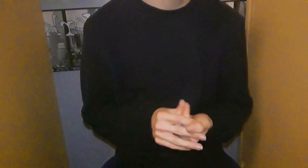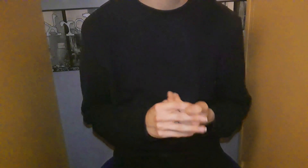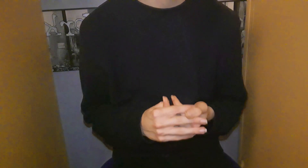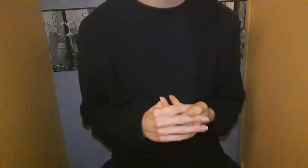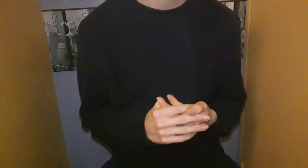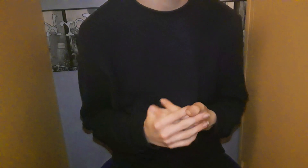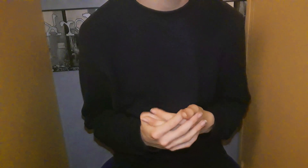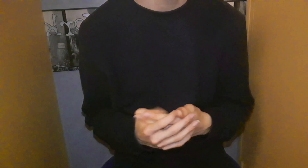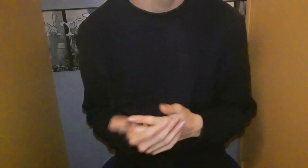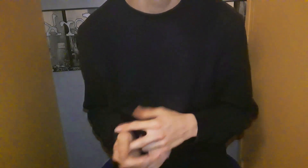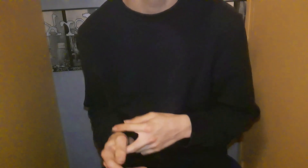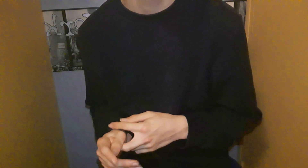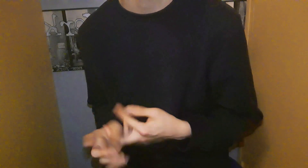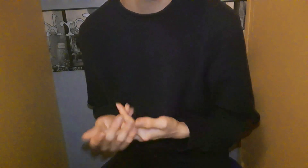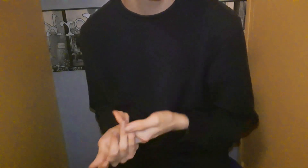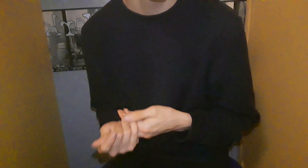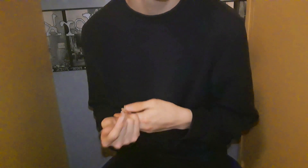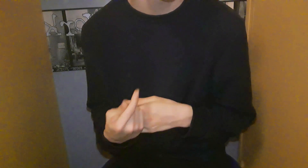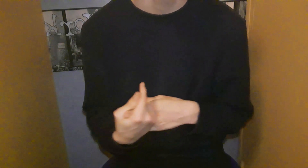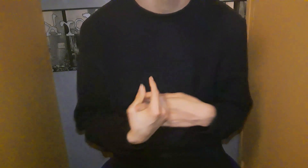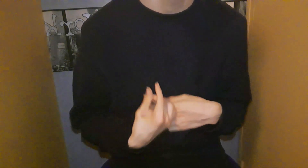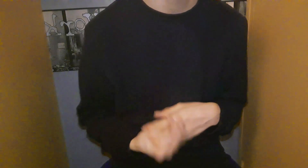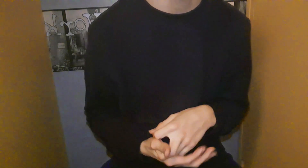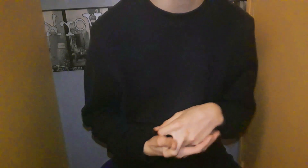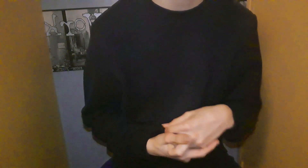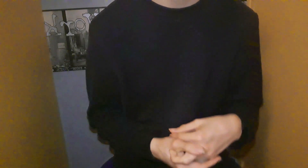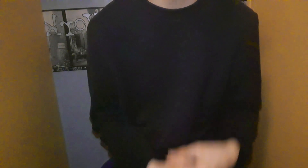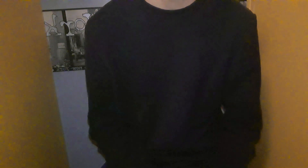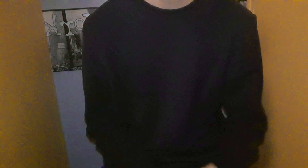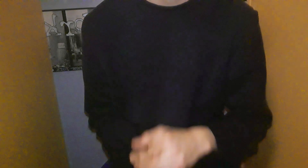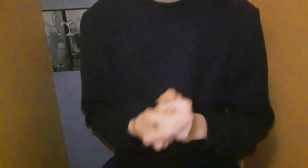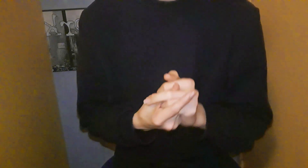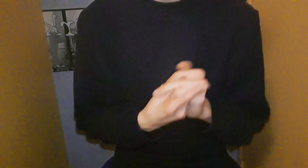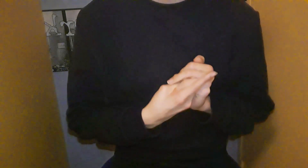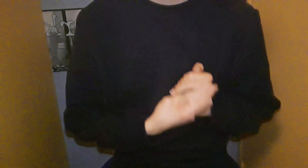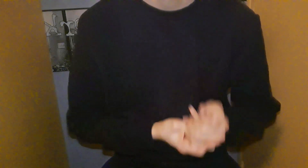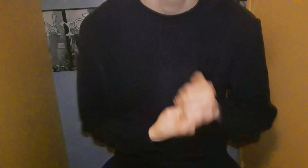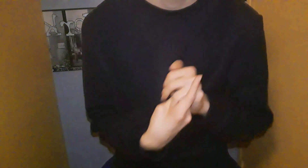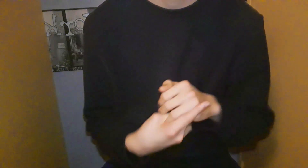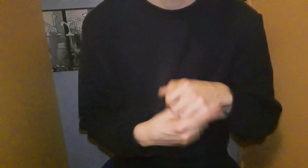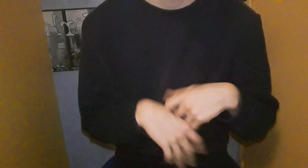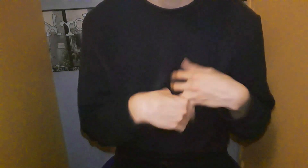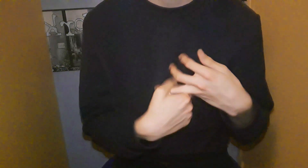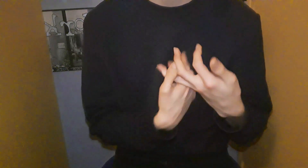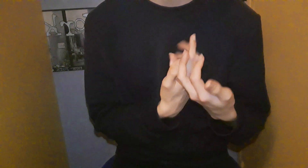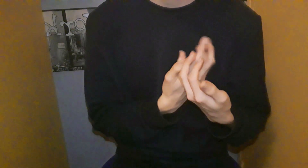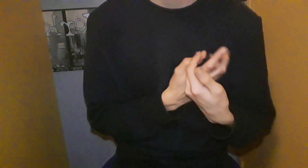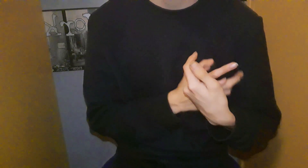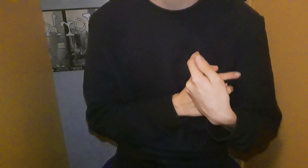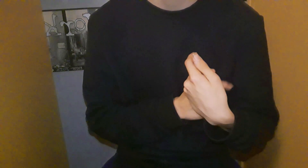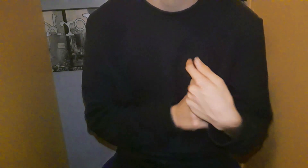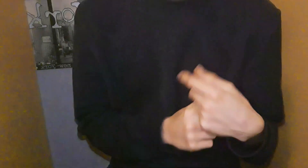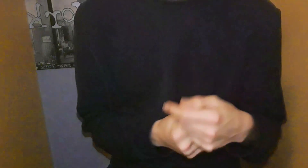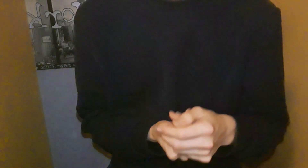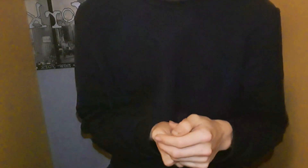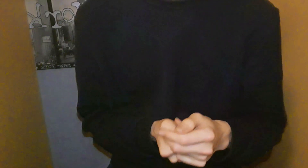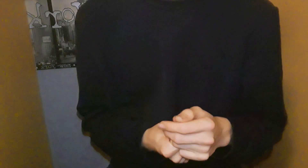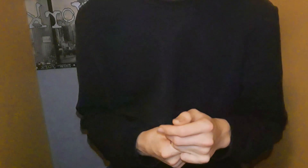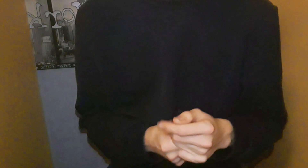des matières Les plus simples pour moi Et une matière que je préfère Bon, après Y'a pas que la matière en elle-même Il faut aussi quand même que